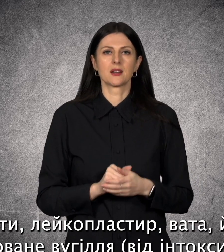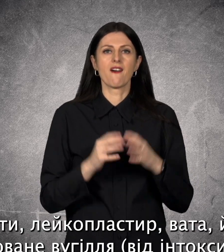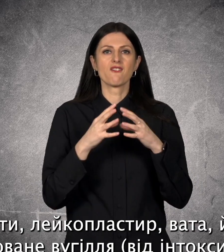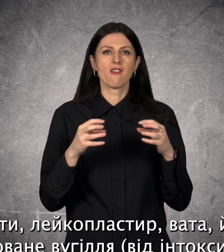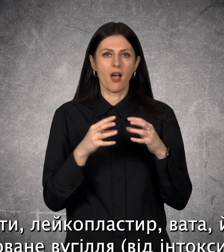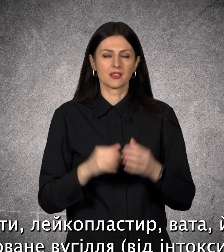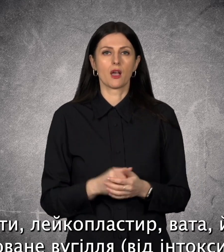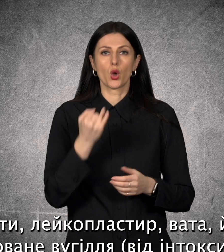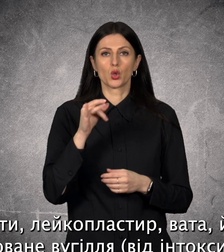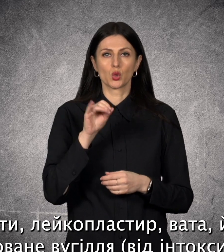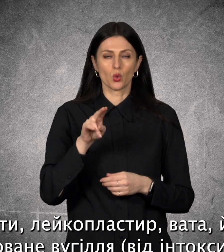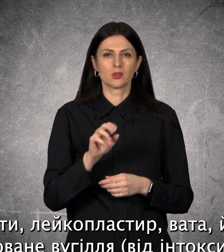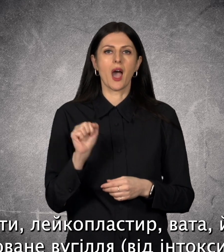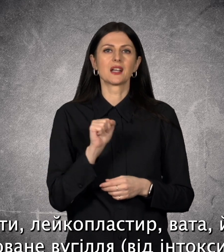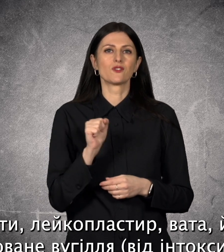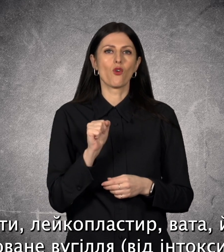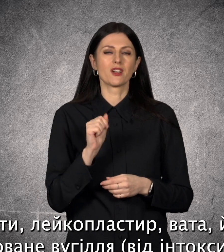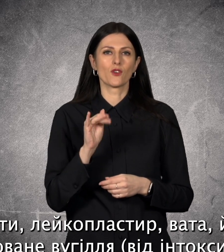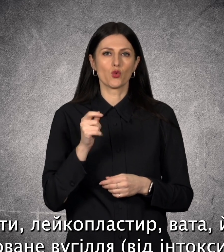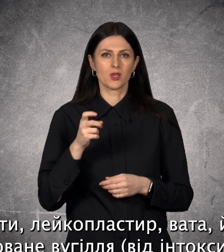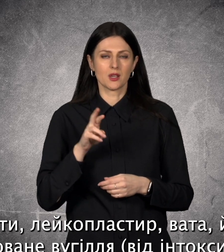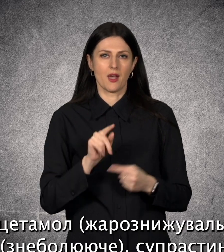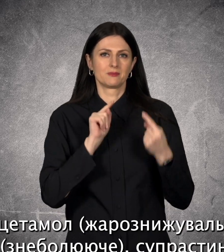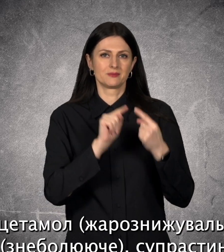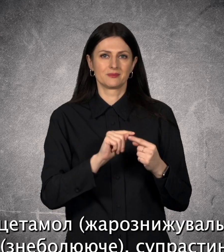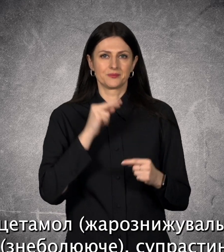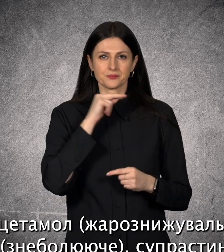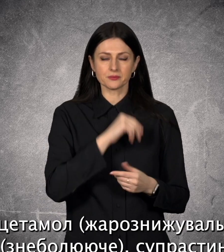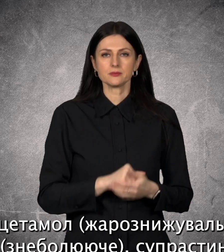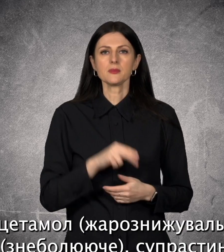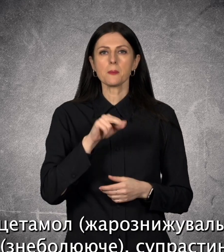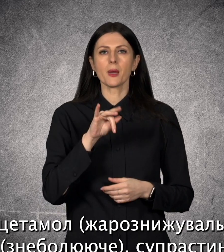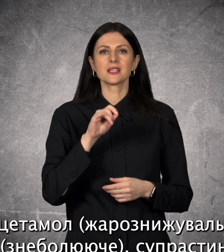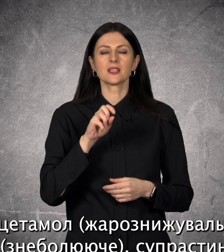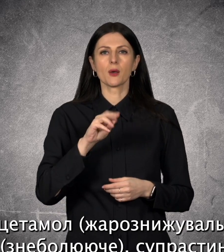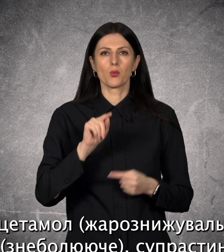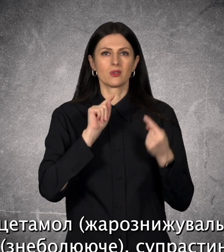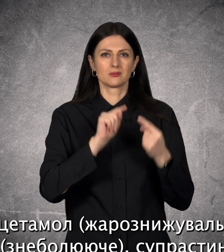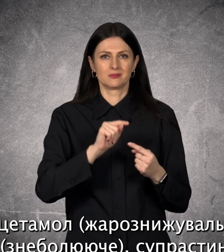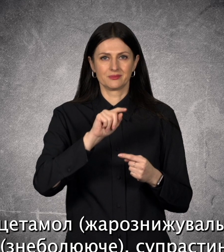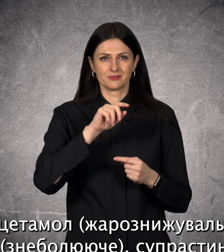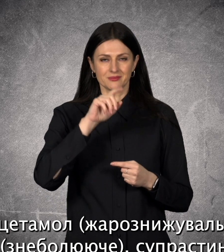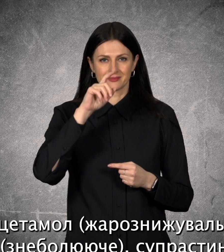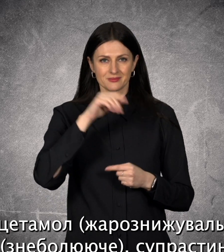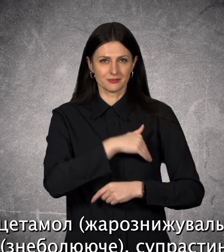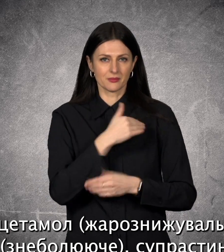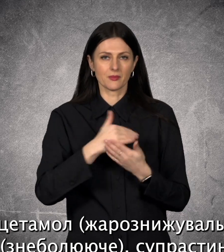йод, активоване вугілля від інтоксикації, парацетамол, жарознижувальний, пенталгін, знебольюче,